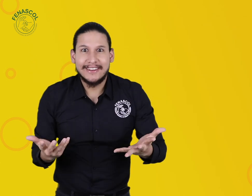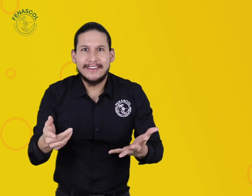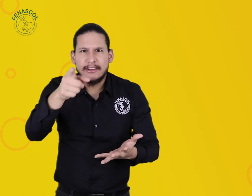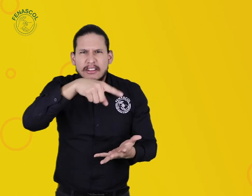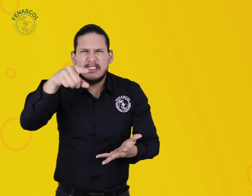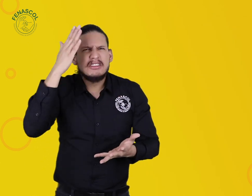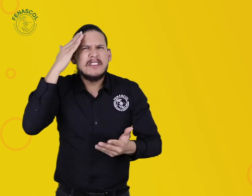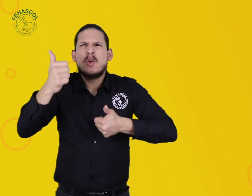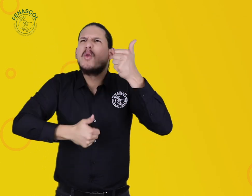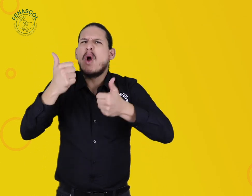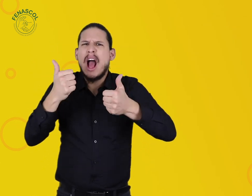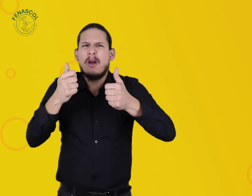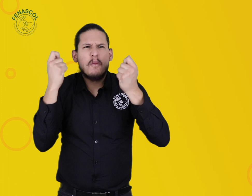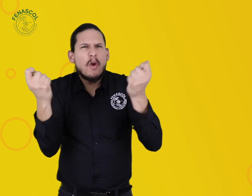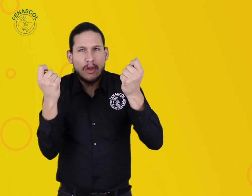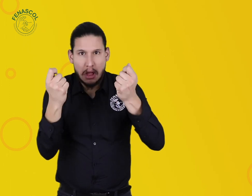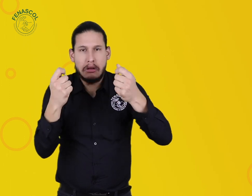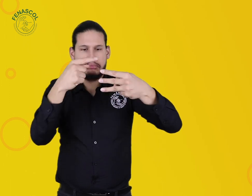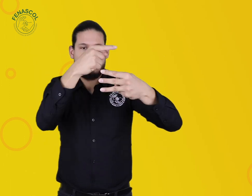pueden aprovechar esta gran oferta de la siguiente manera.